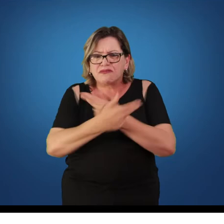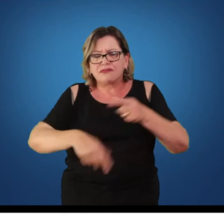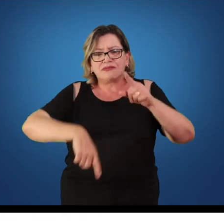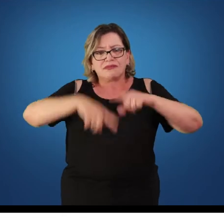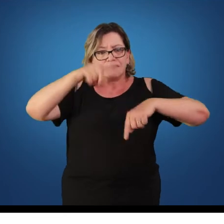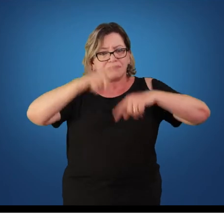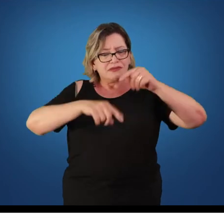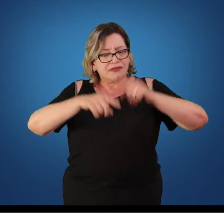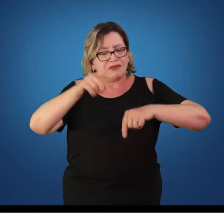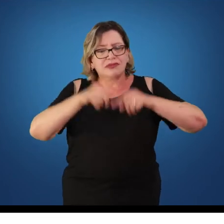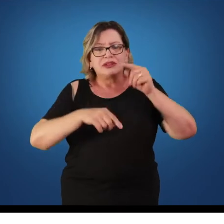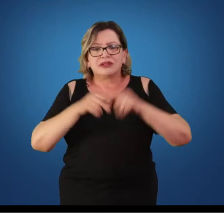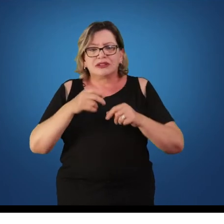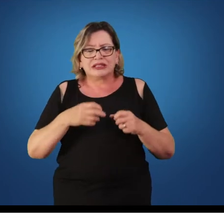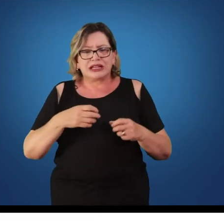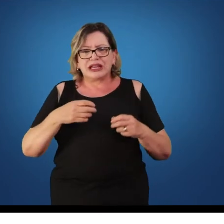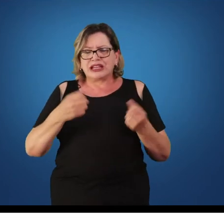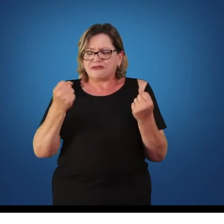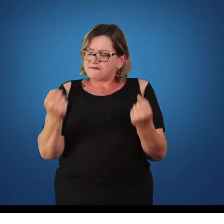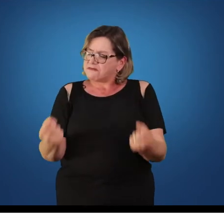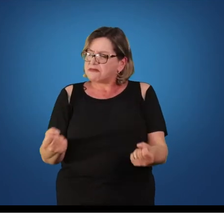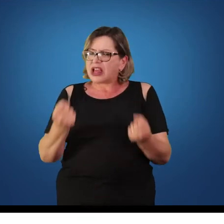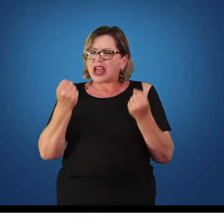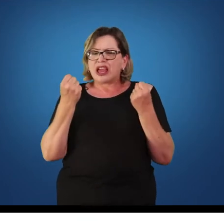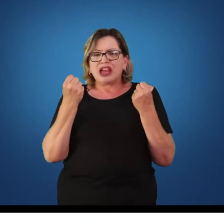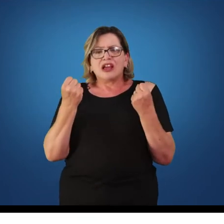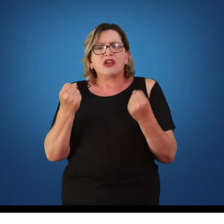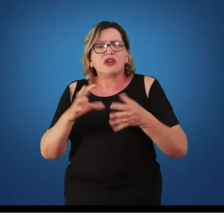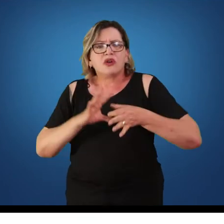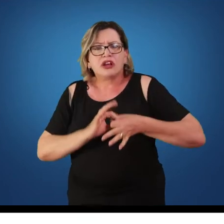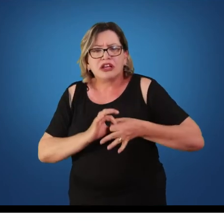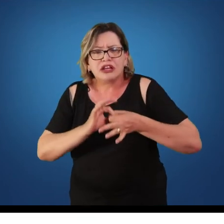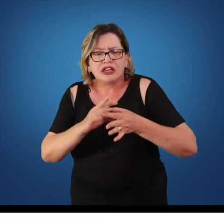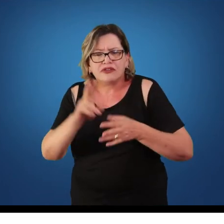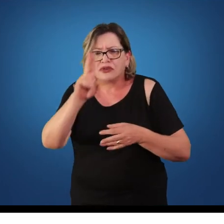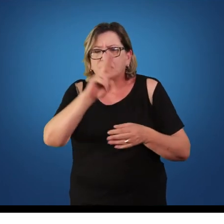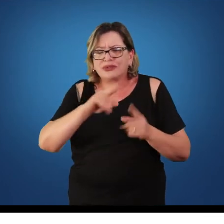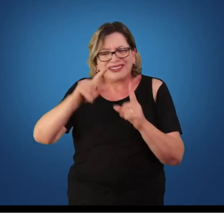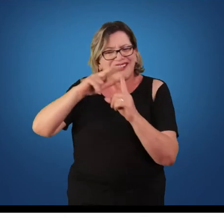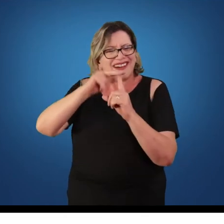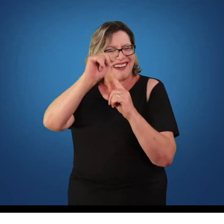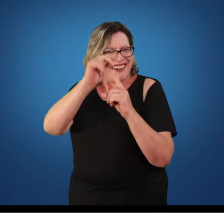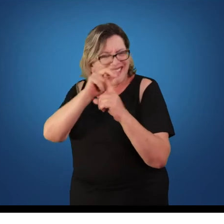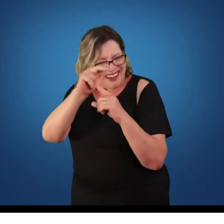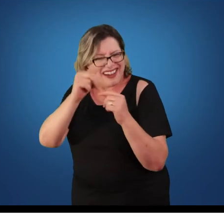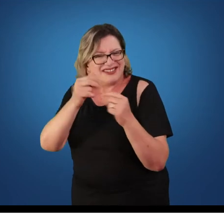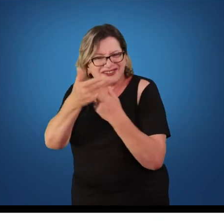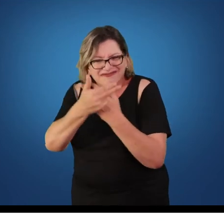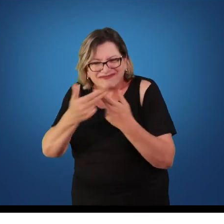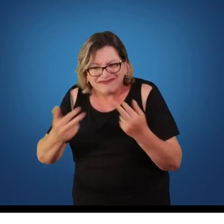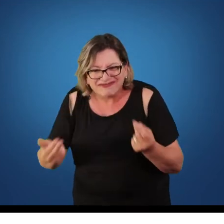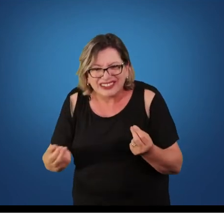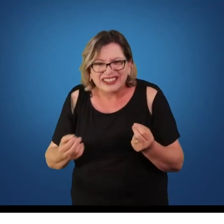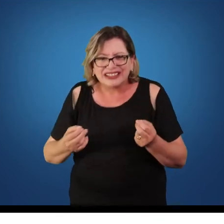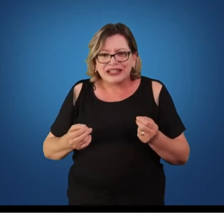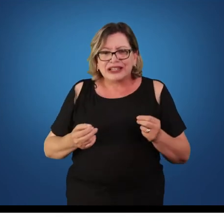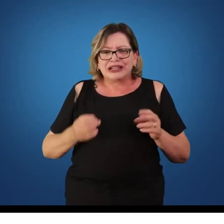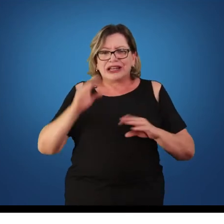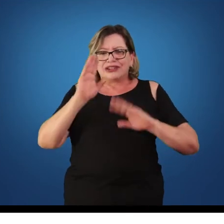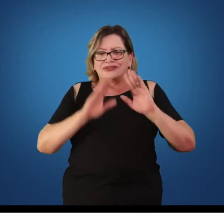alternativos, pesos livres, pesos com garrafa, enfim. Em vez de colchonete, toalhas,